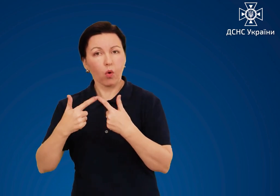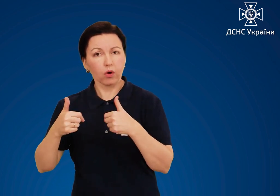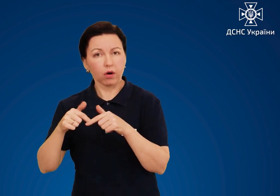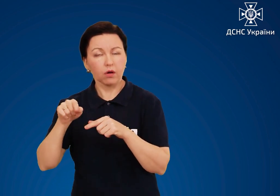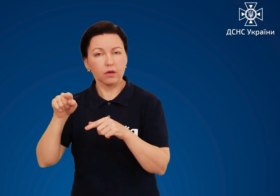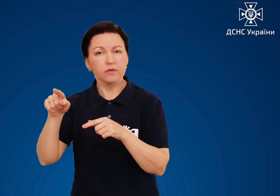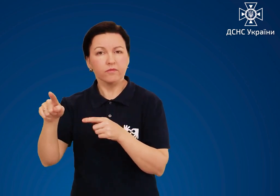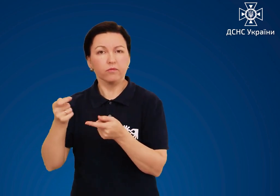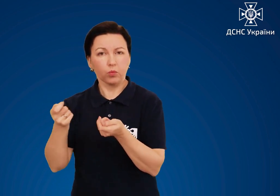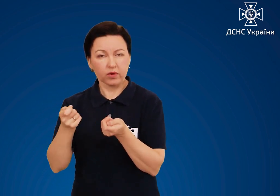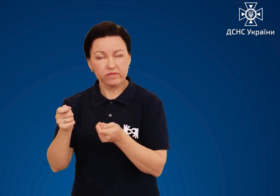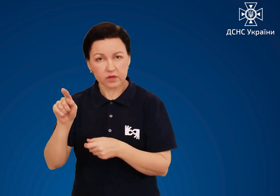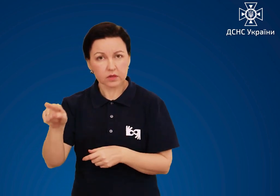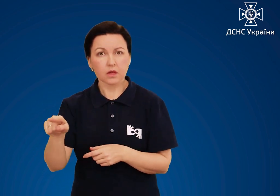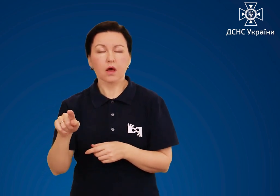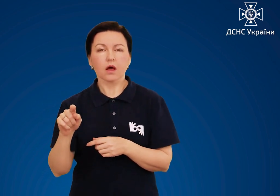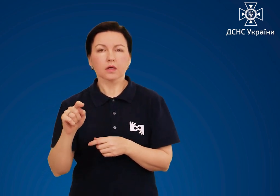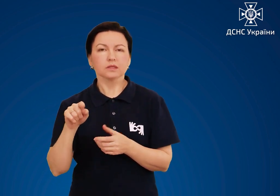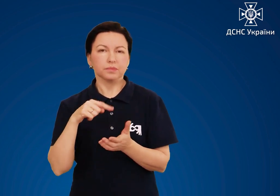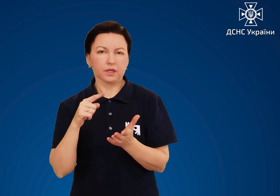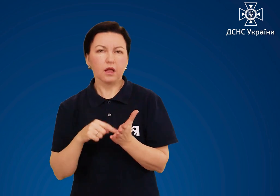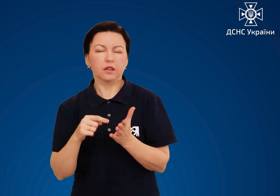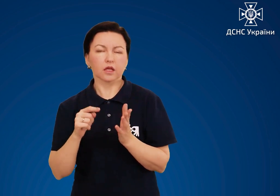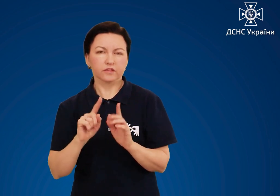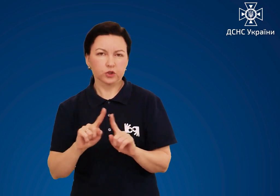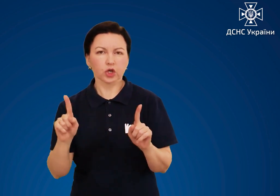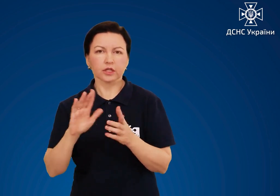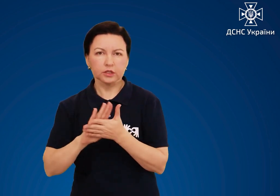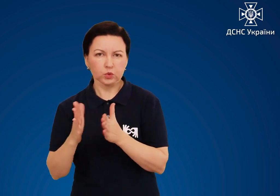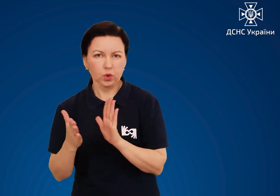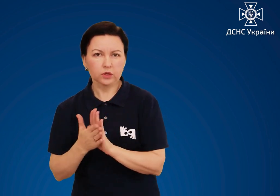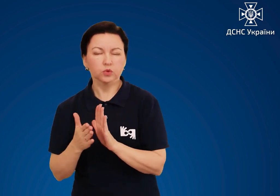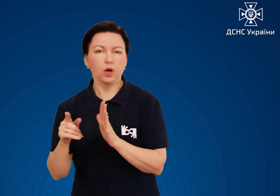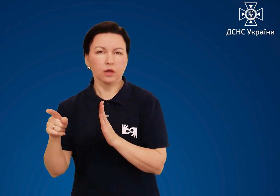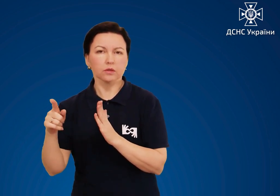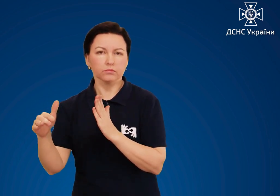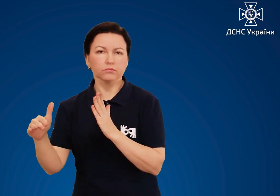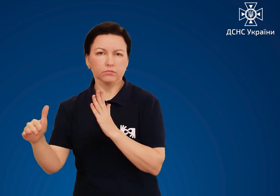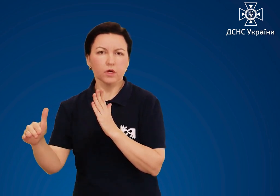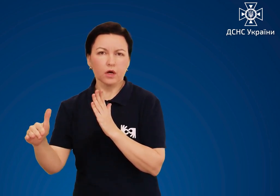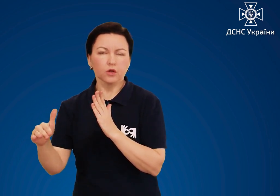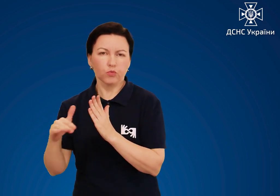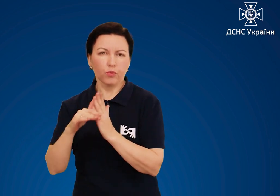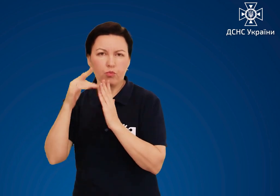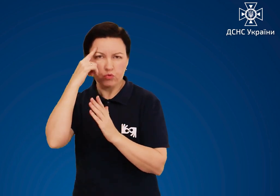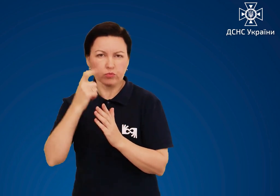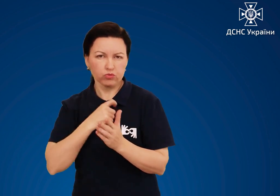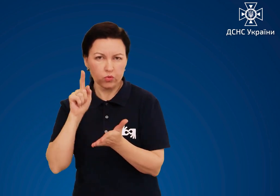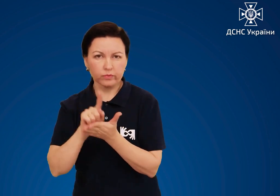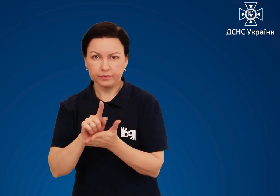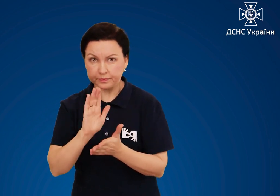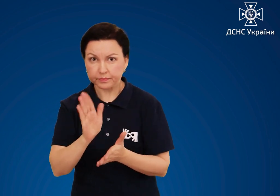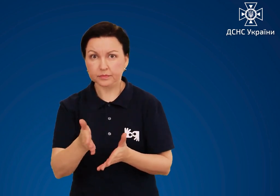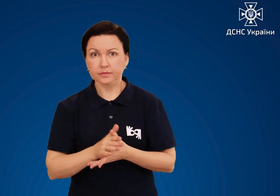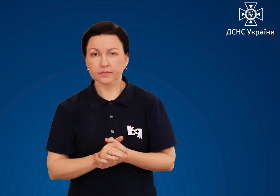питань надзвичайних ситуацій за допомогою засобів зв'язку Знайте, що